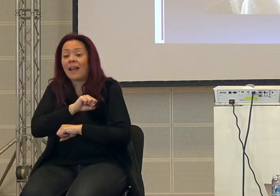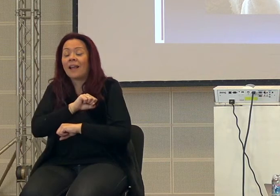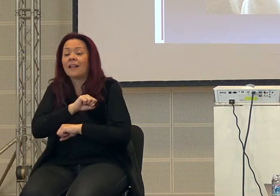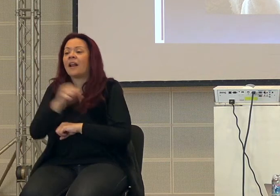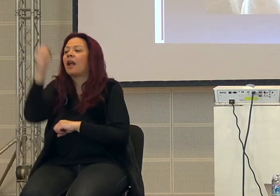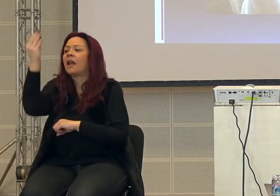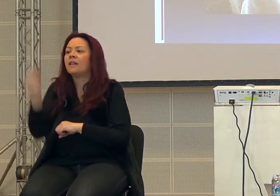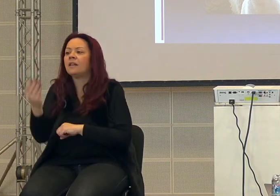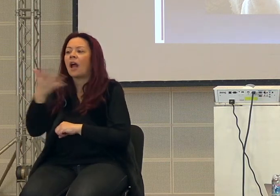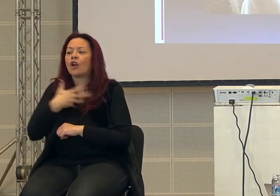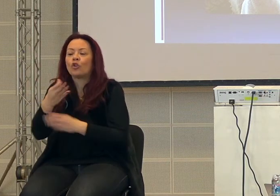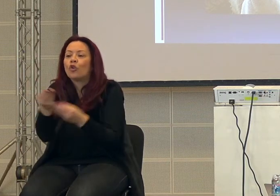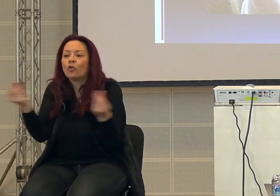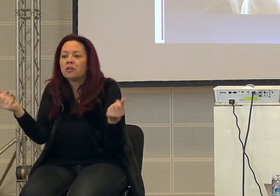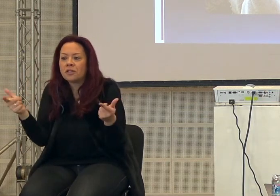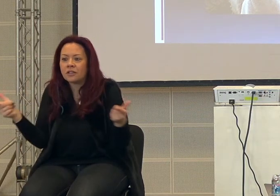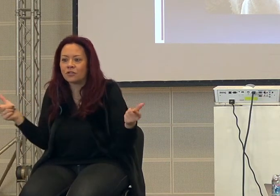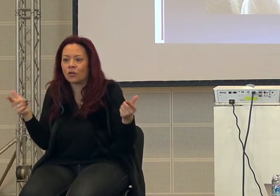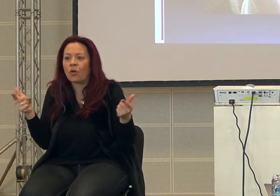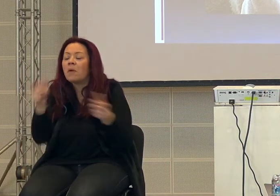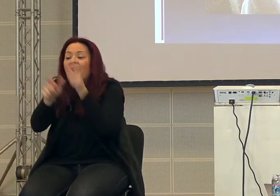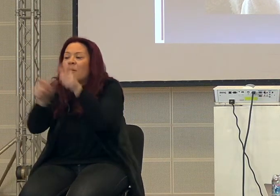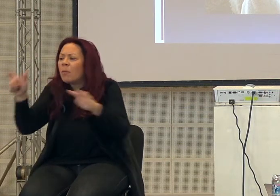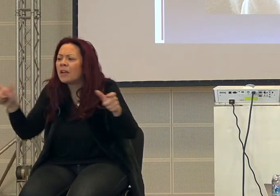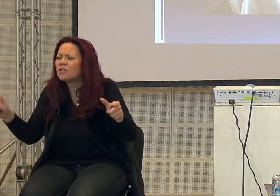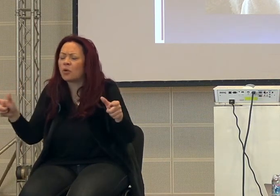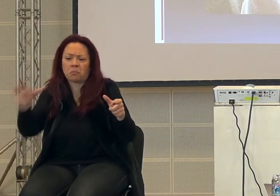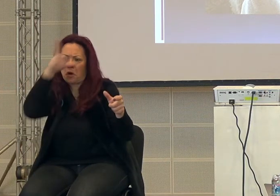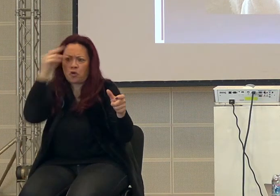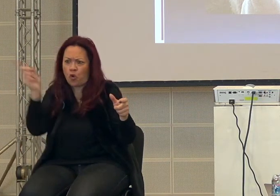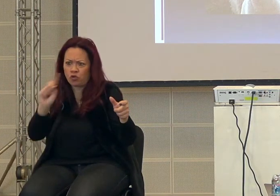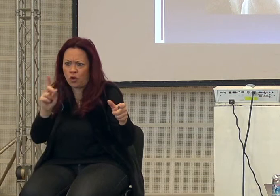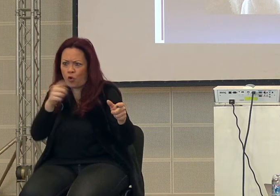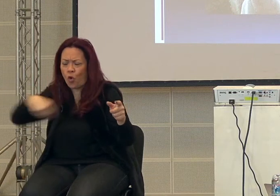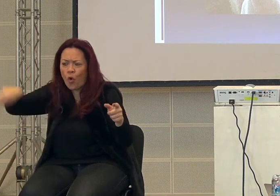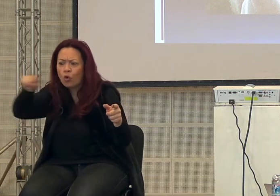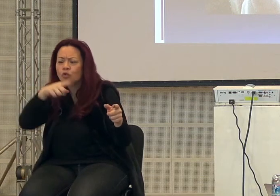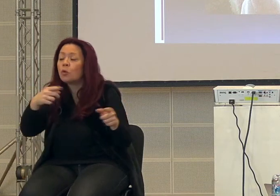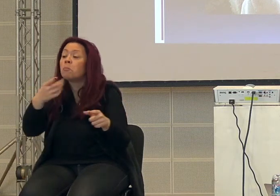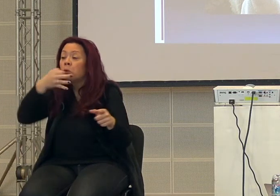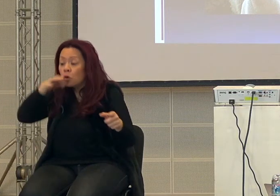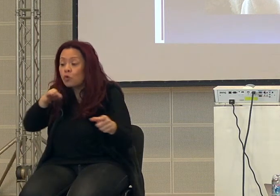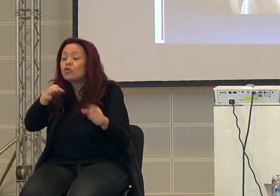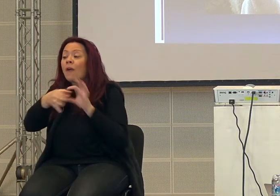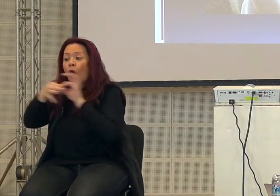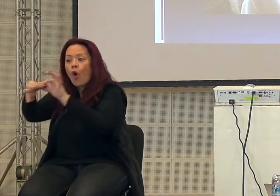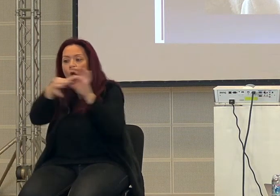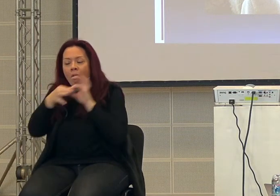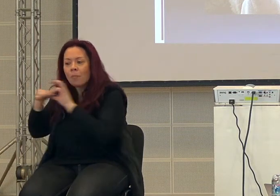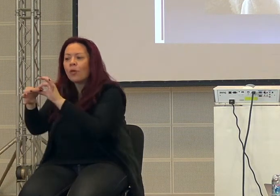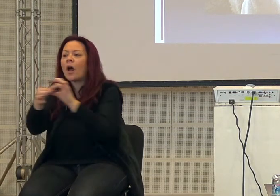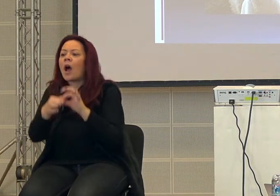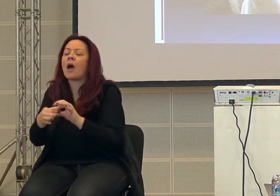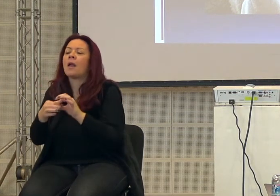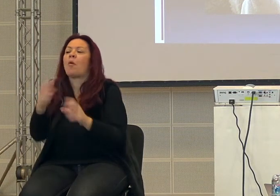entità inesistenti, perché tutte queste persone estranee riuscivano a collaborare grazie a dei